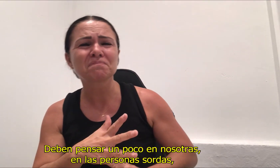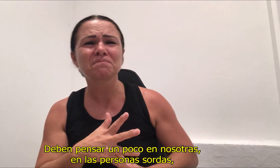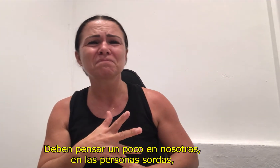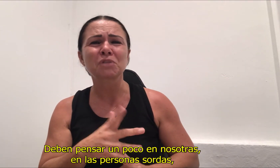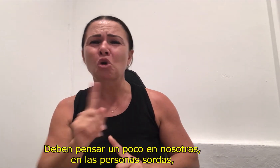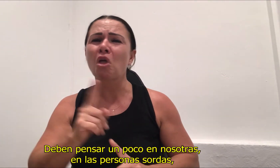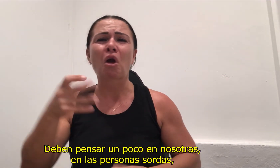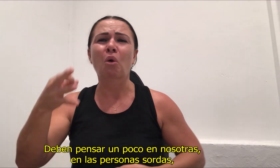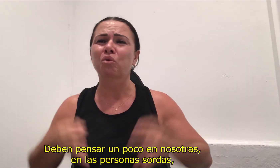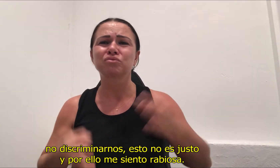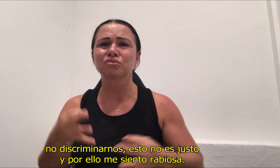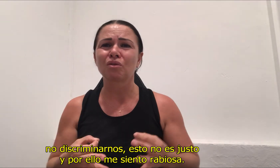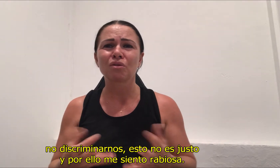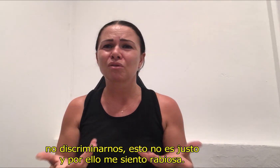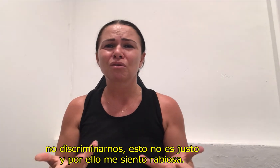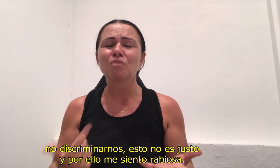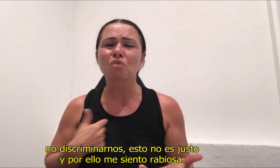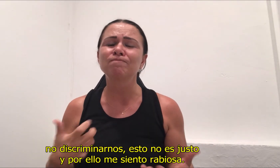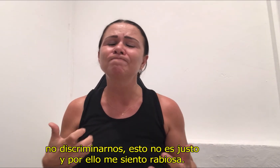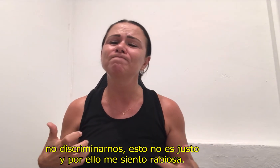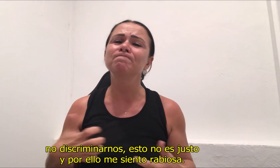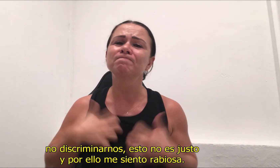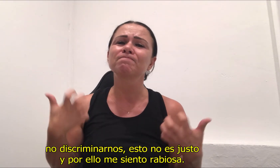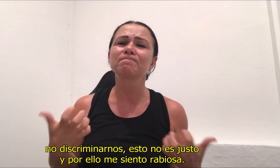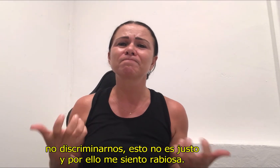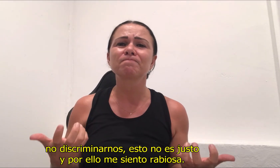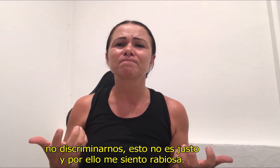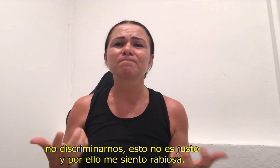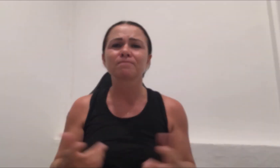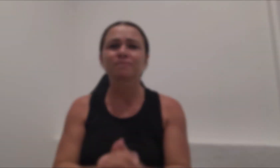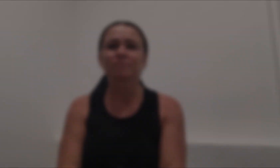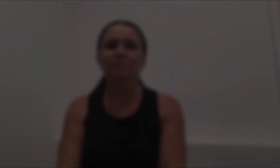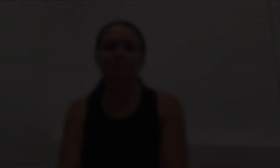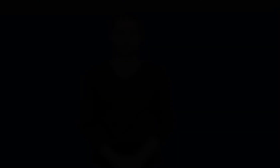No discriminarnos. Esto no es justo y por ello me siento rabiosa.